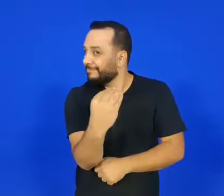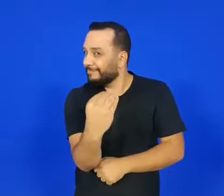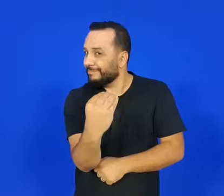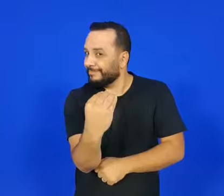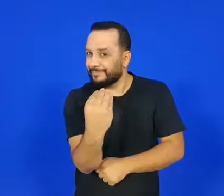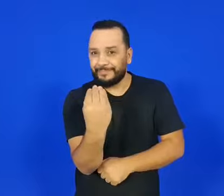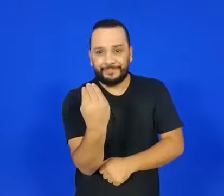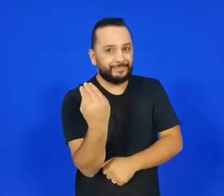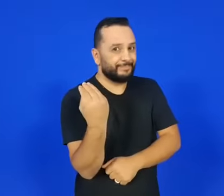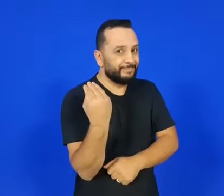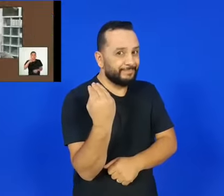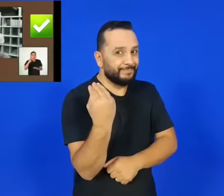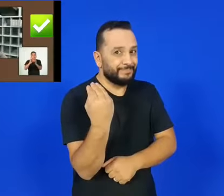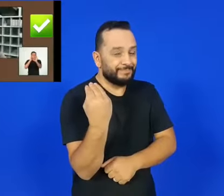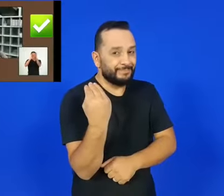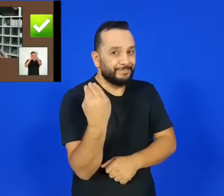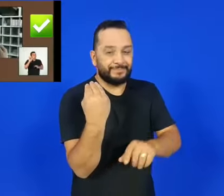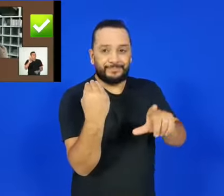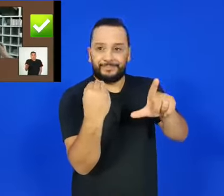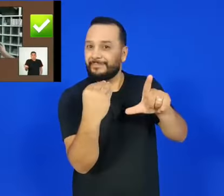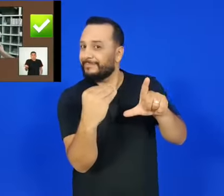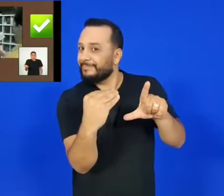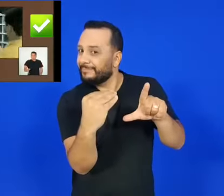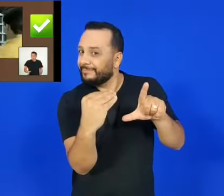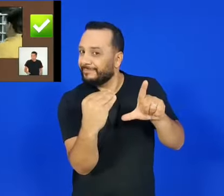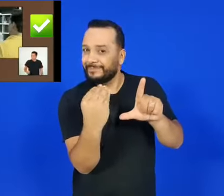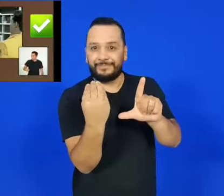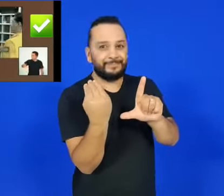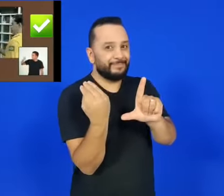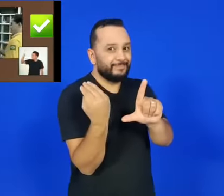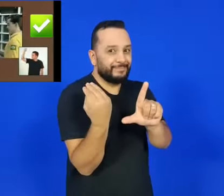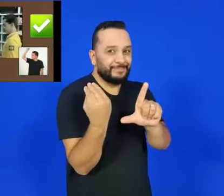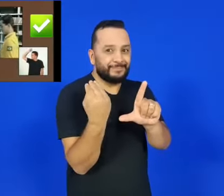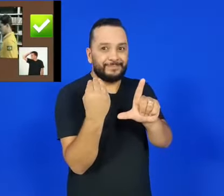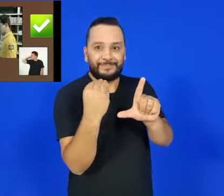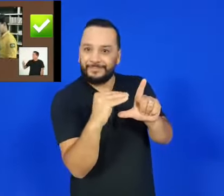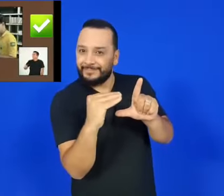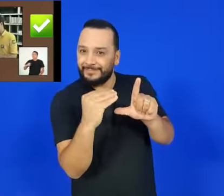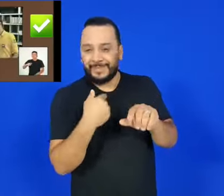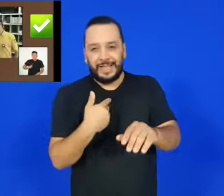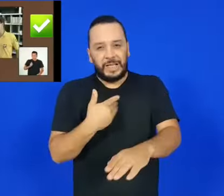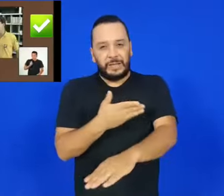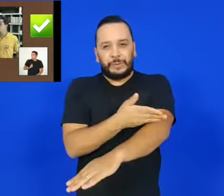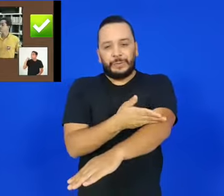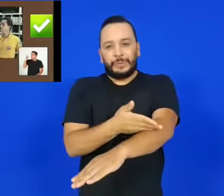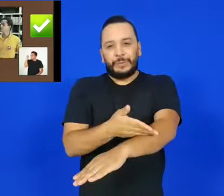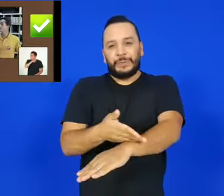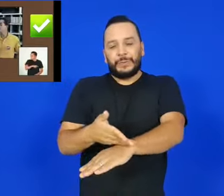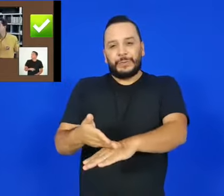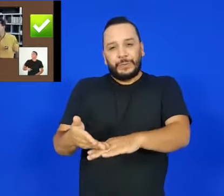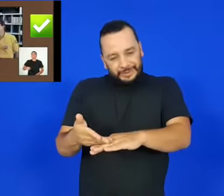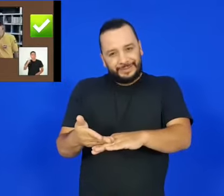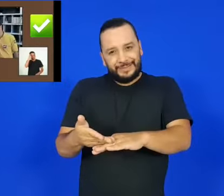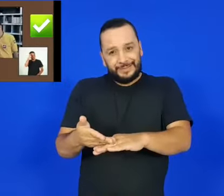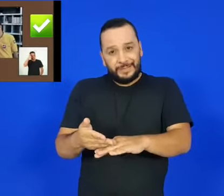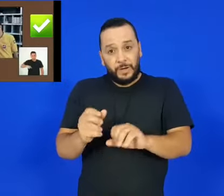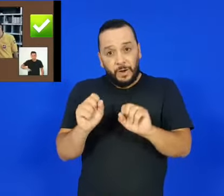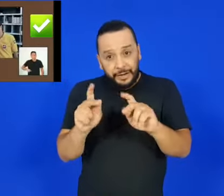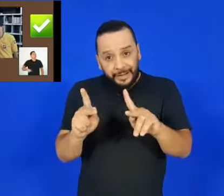do que ela estava virando. Se ela virava para o outro lado, eu também virava para lado ao contrário. Sempre virando do lado ao contrário da pessoa que está no